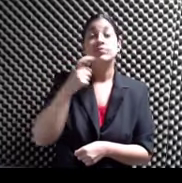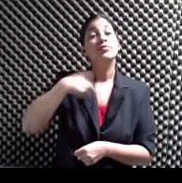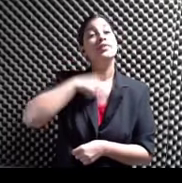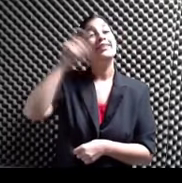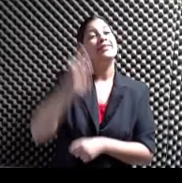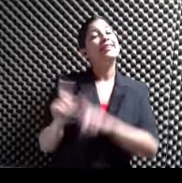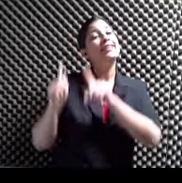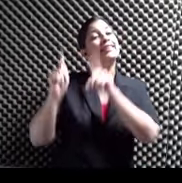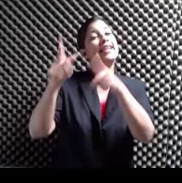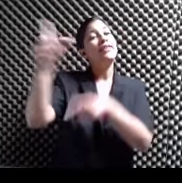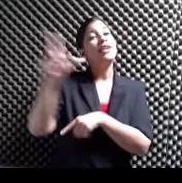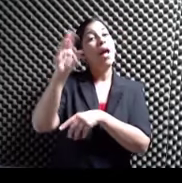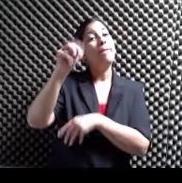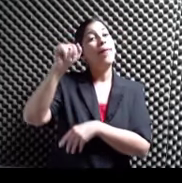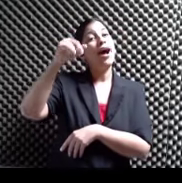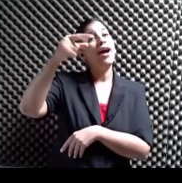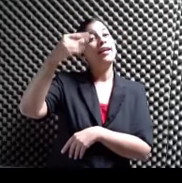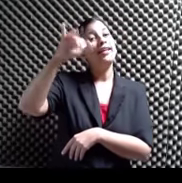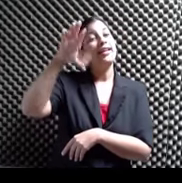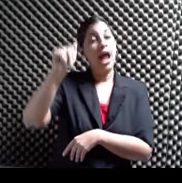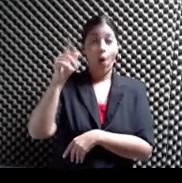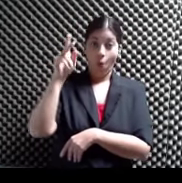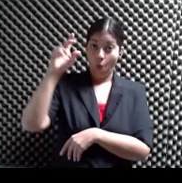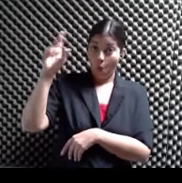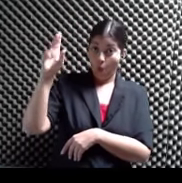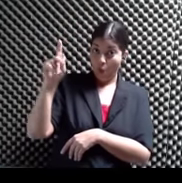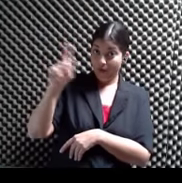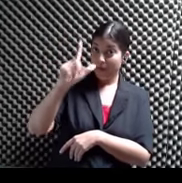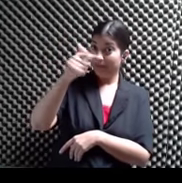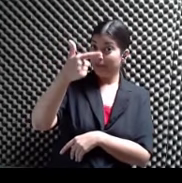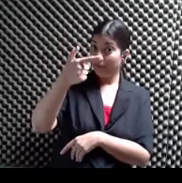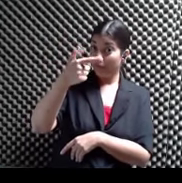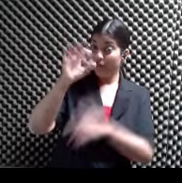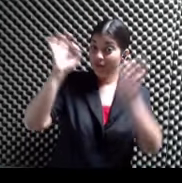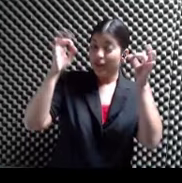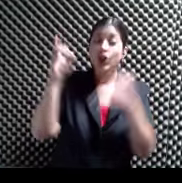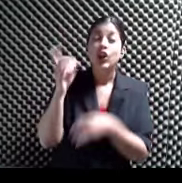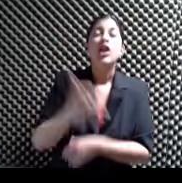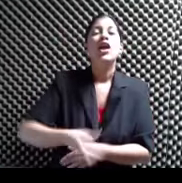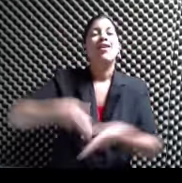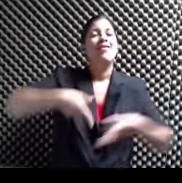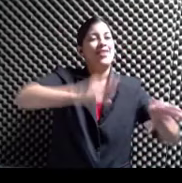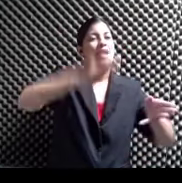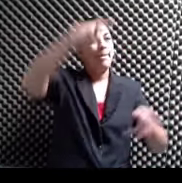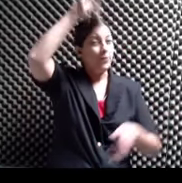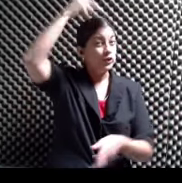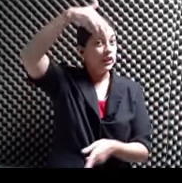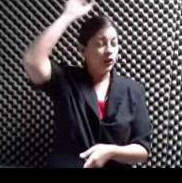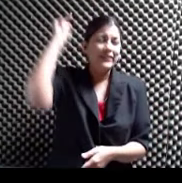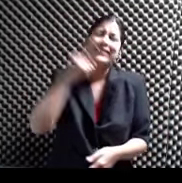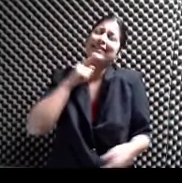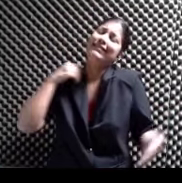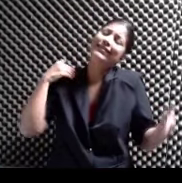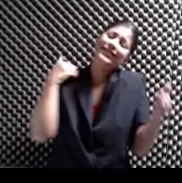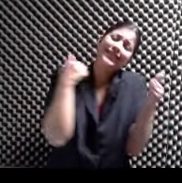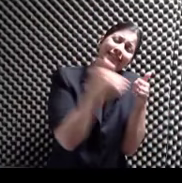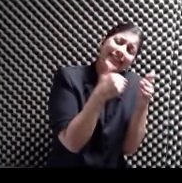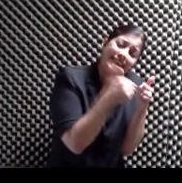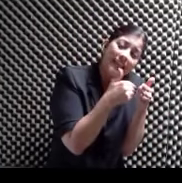librería mágica Este jueves 21 de febrero En la avenida Ponce de León Río Piedras Bien cerquitita De la universidad De Puerto Rico En Río